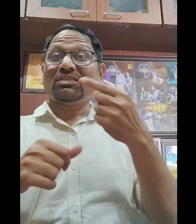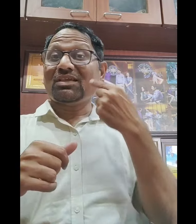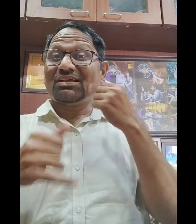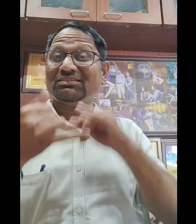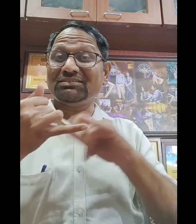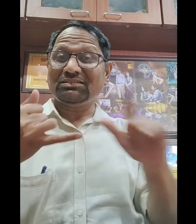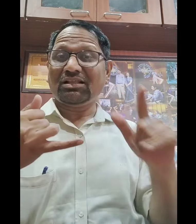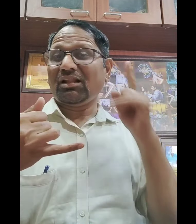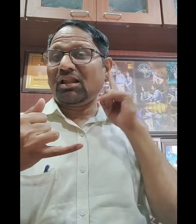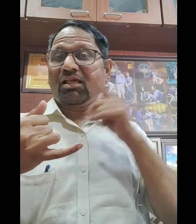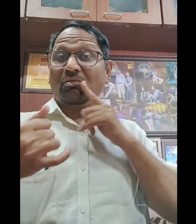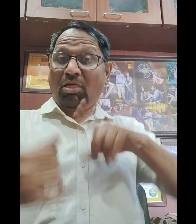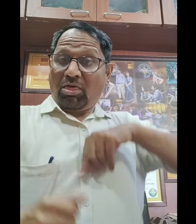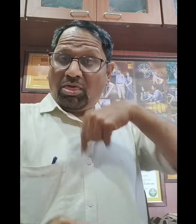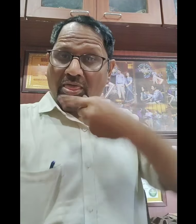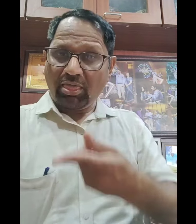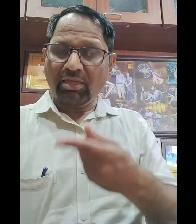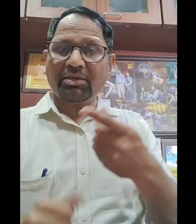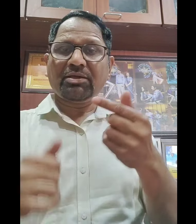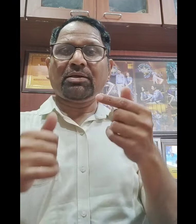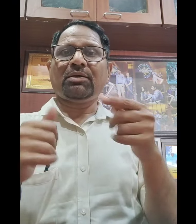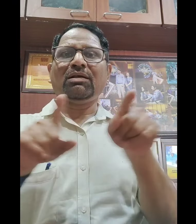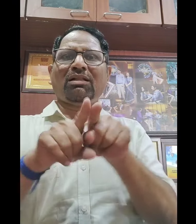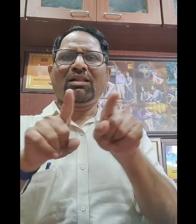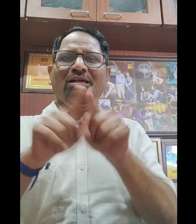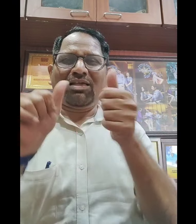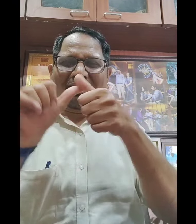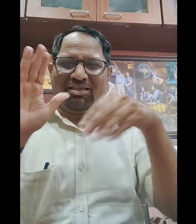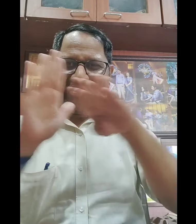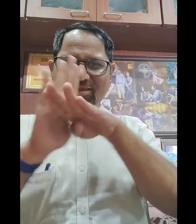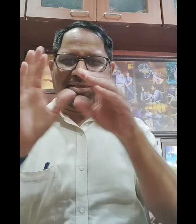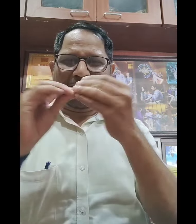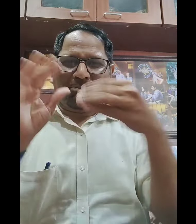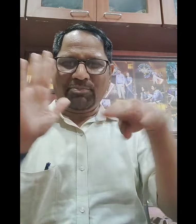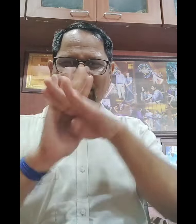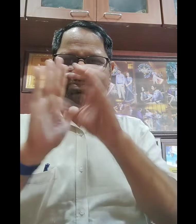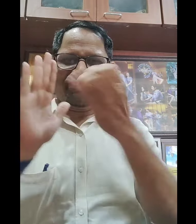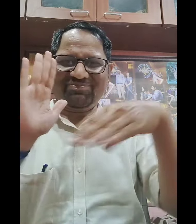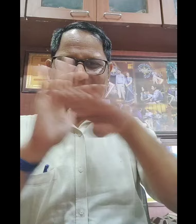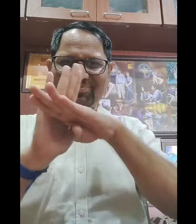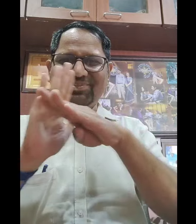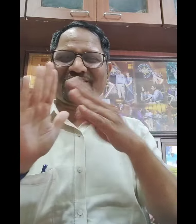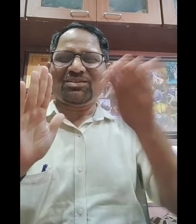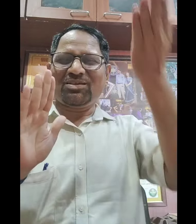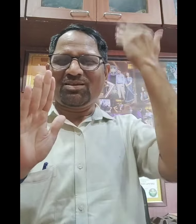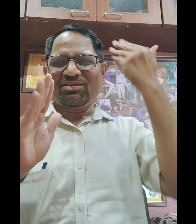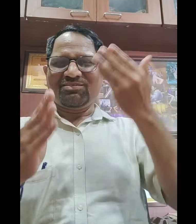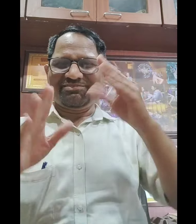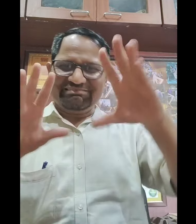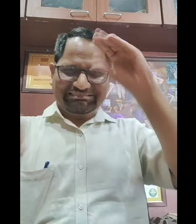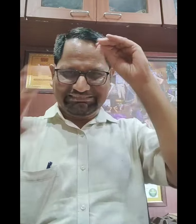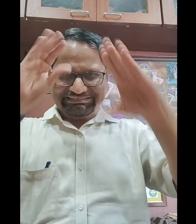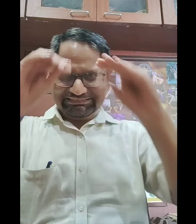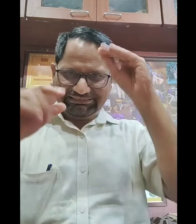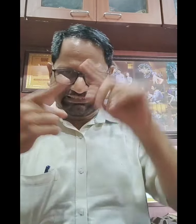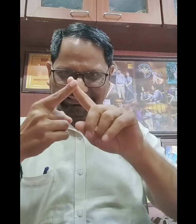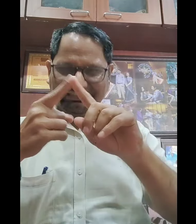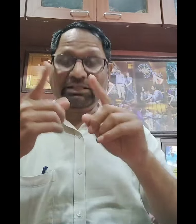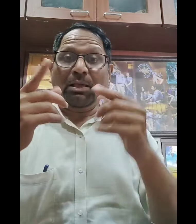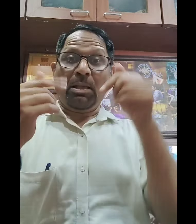सांसत महुदे हैं उनके माध्यम से हमने ग्यापन दिया था मैं आपको बताना चाहता हूँ, कि अलग-अलग जो लेवल के